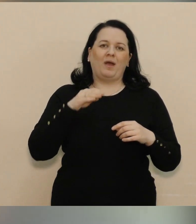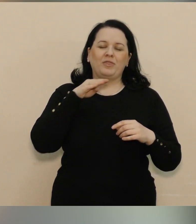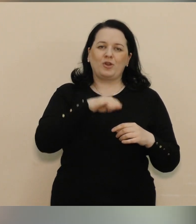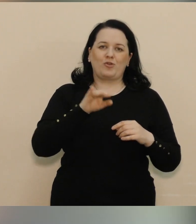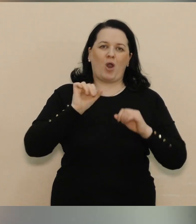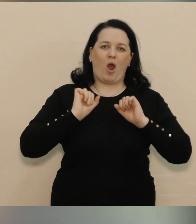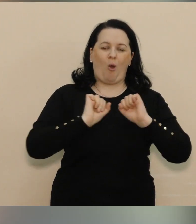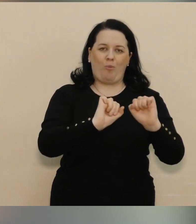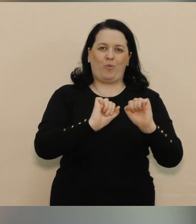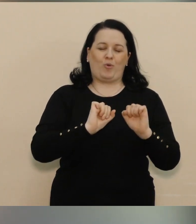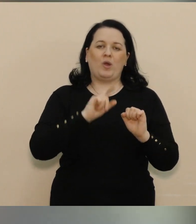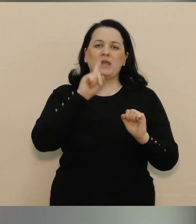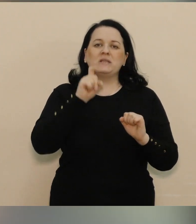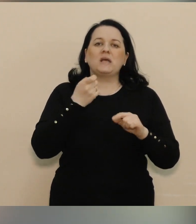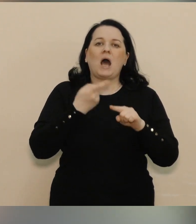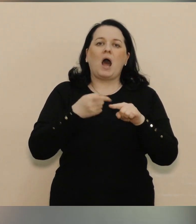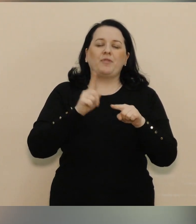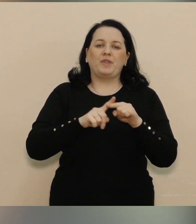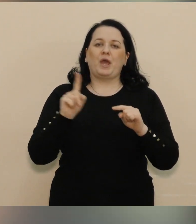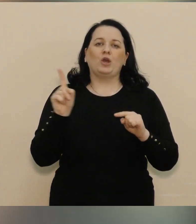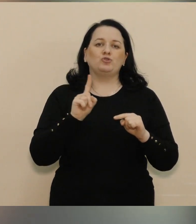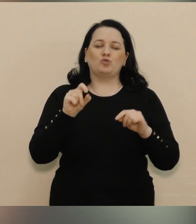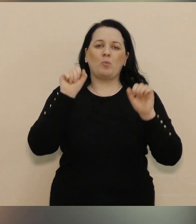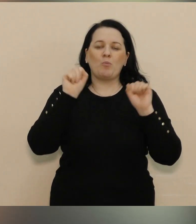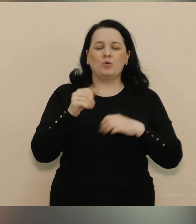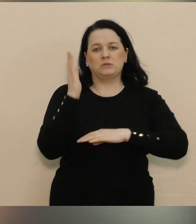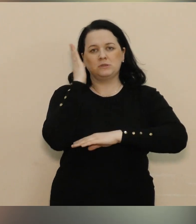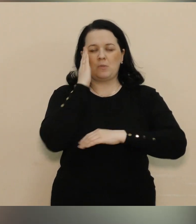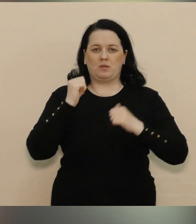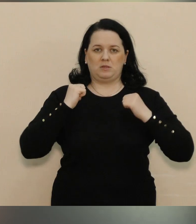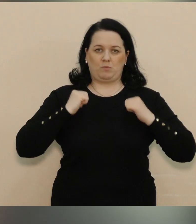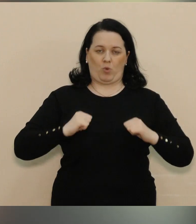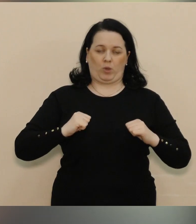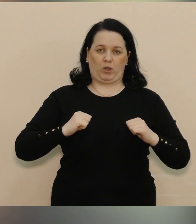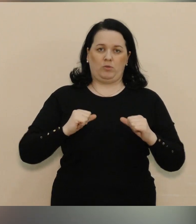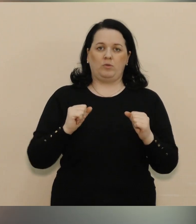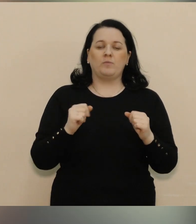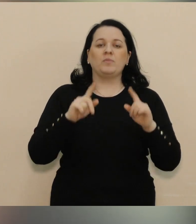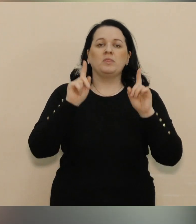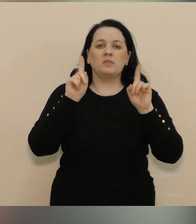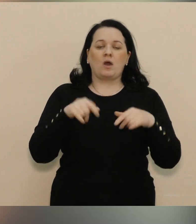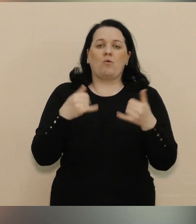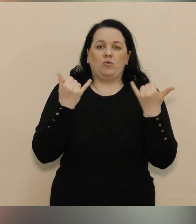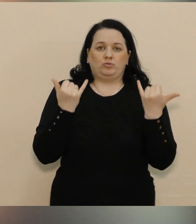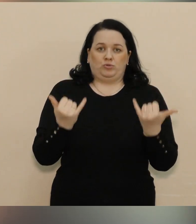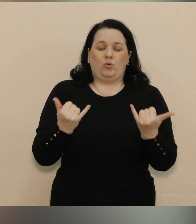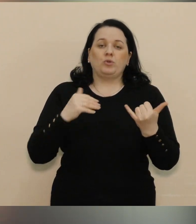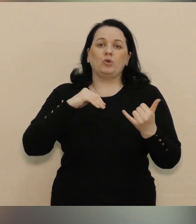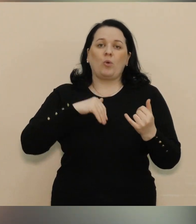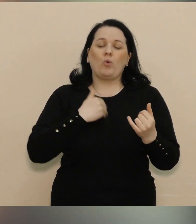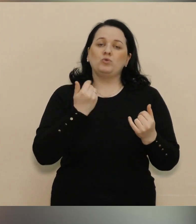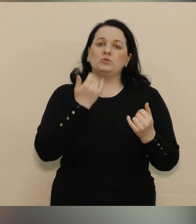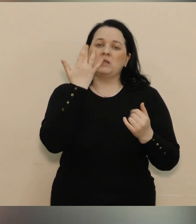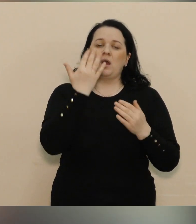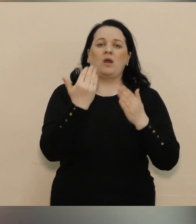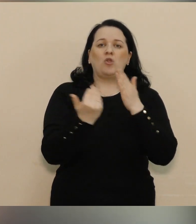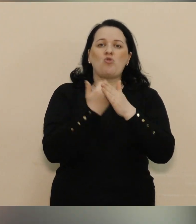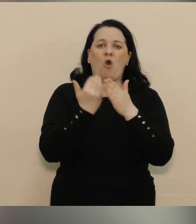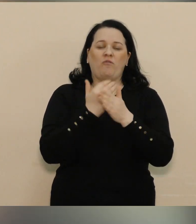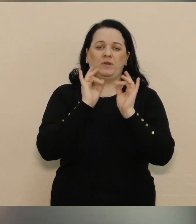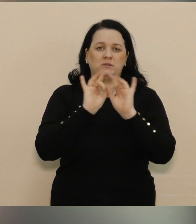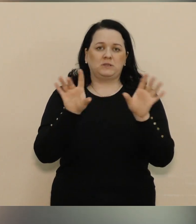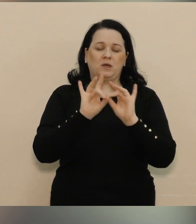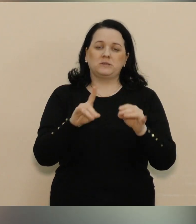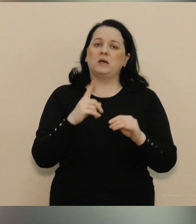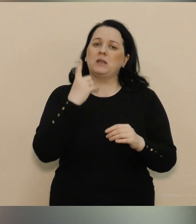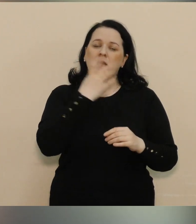обороні за те, що можемо спати спокійно. Також сьогодні хочу декілька новин сказати.